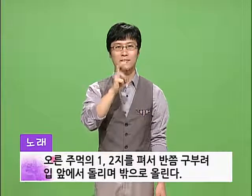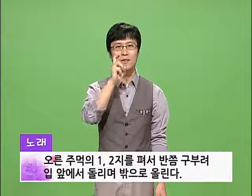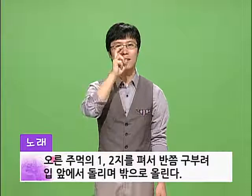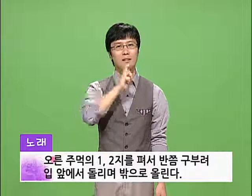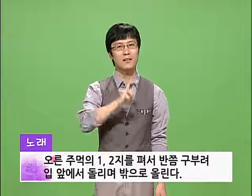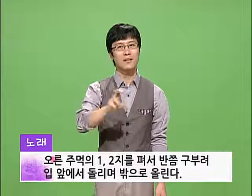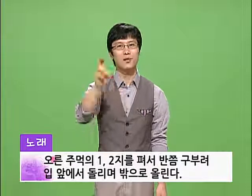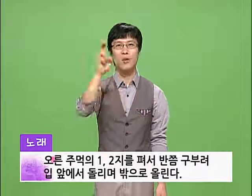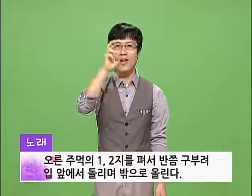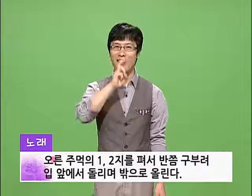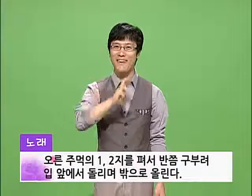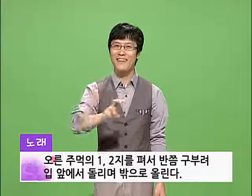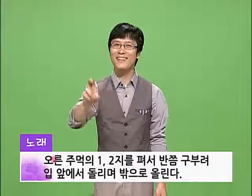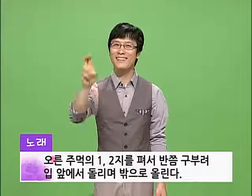돌리며 밖으로 올립니다.